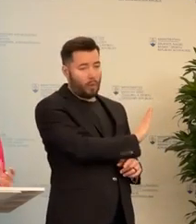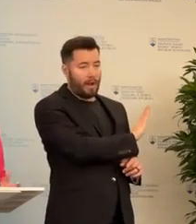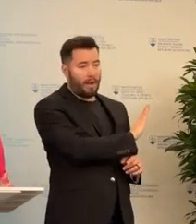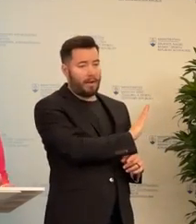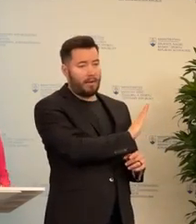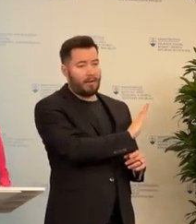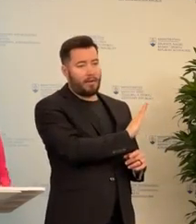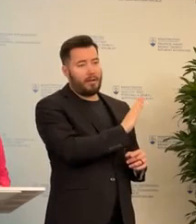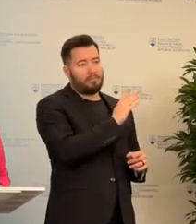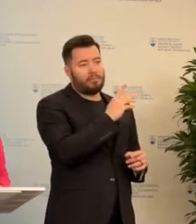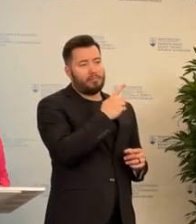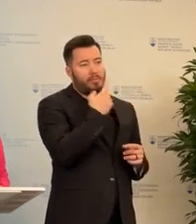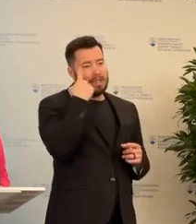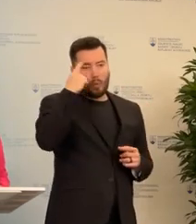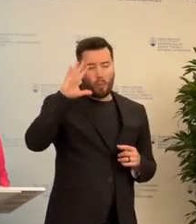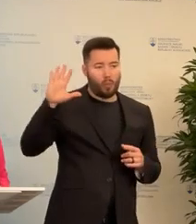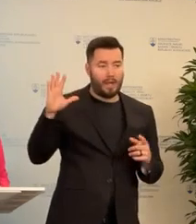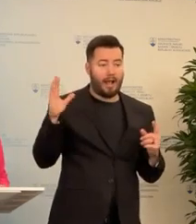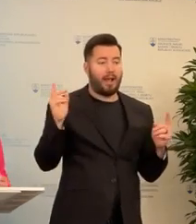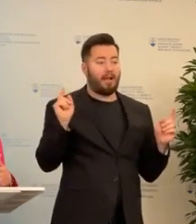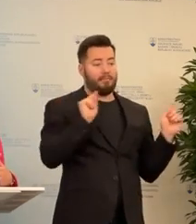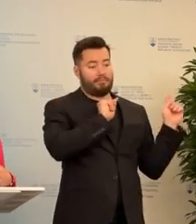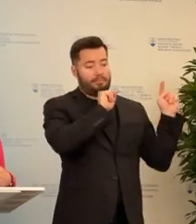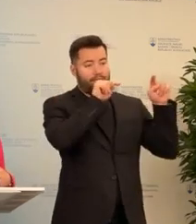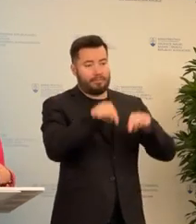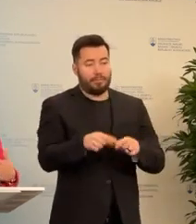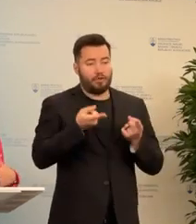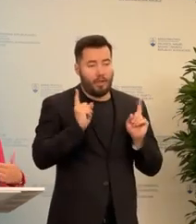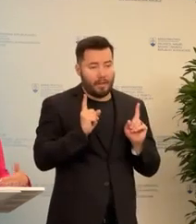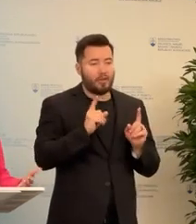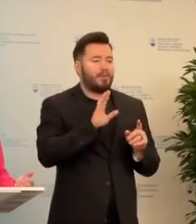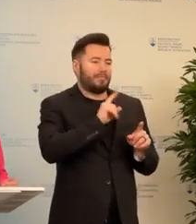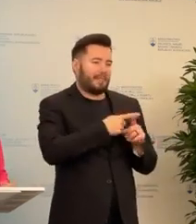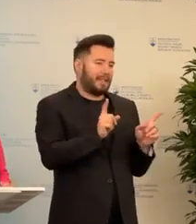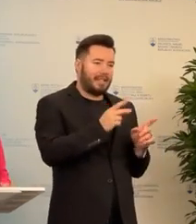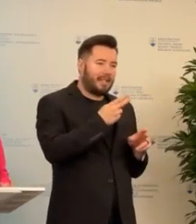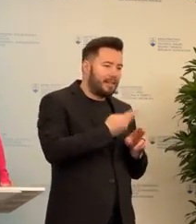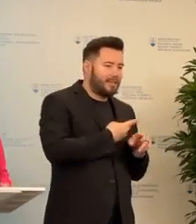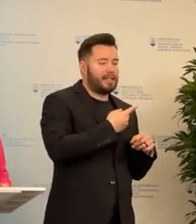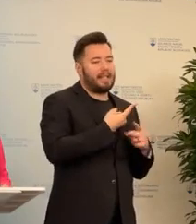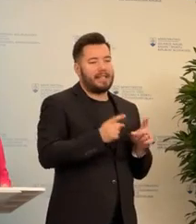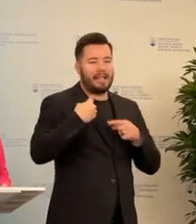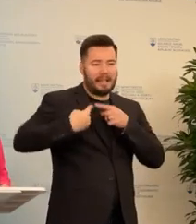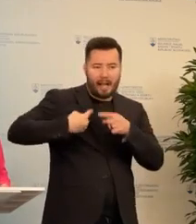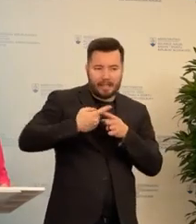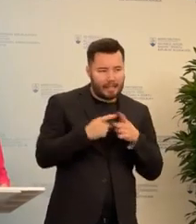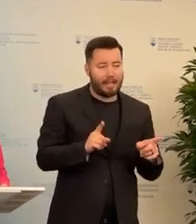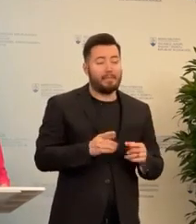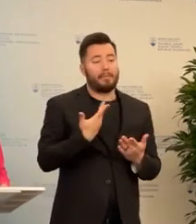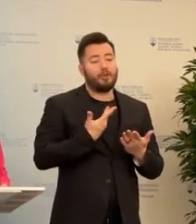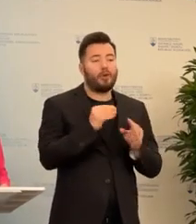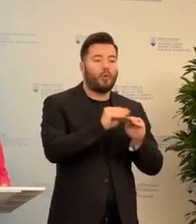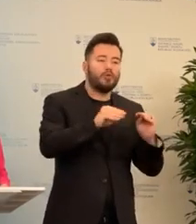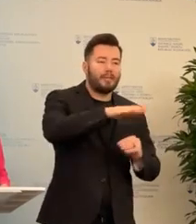krajiny, ktoré majú iné zvyky a tradície. Čiže ich učíme jednak nástavenie na tú inákosť. A jednak